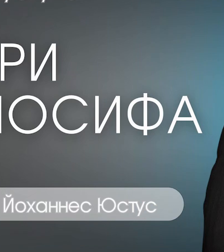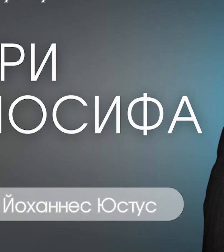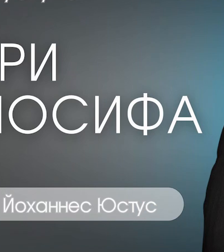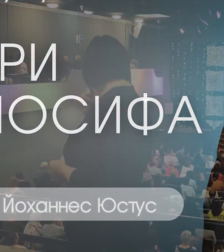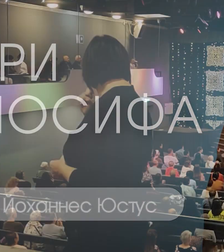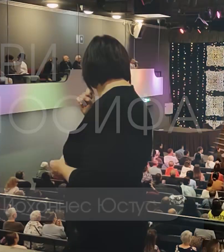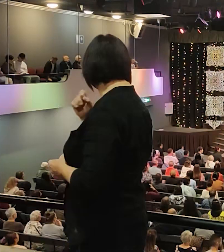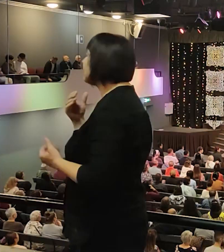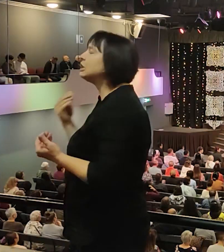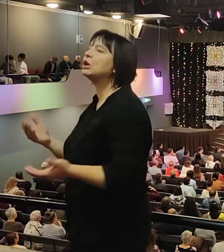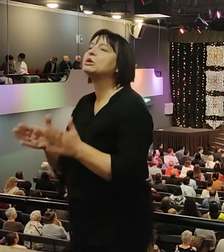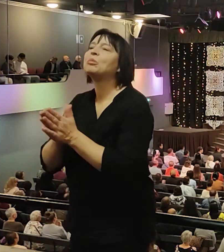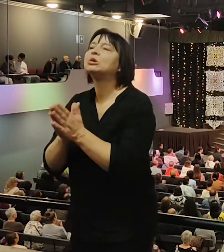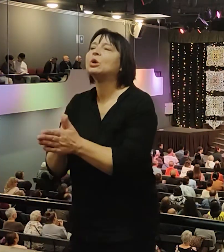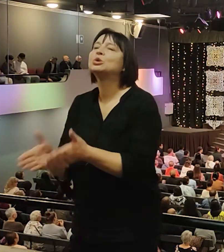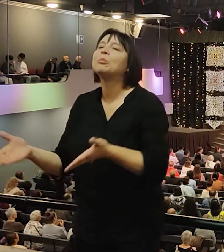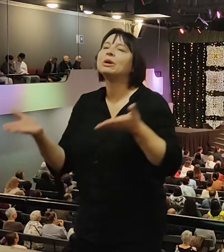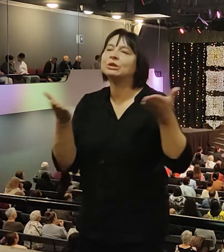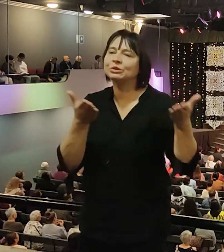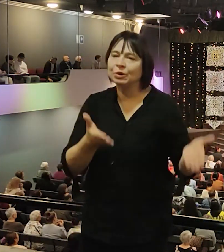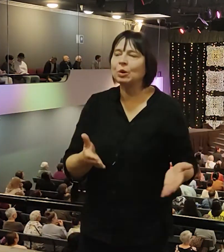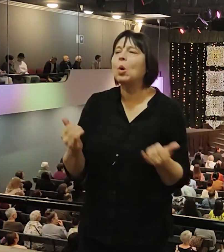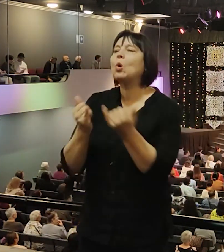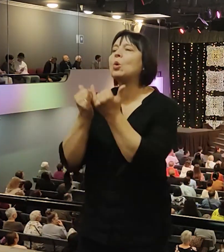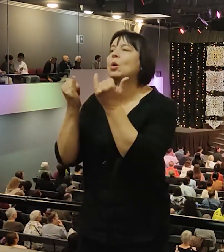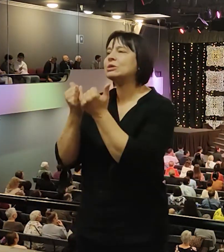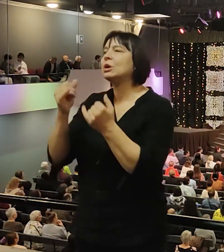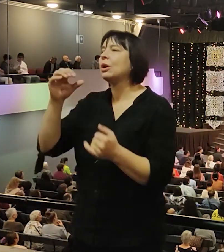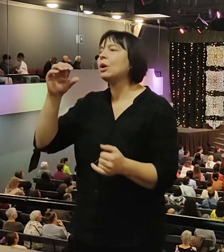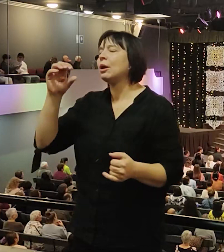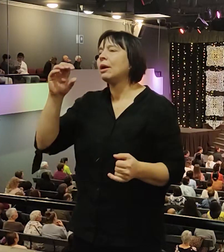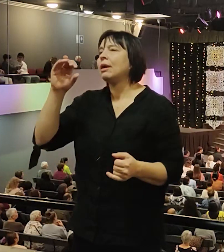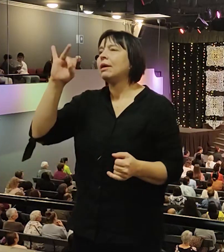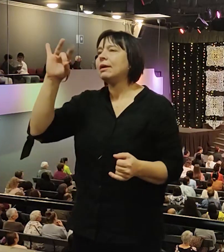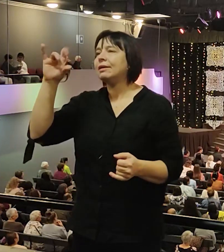Здравствуйте, епископ Юханас Йостус и Рейнан Йостус.